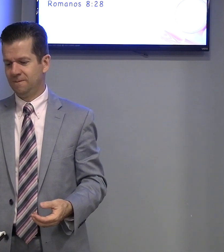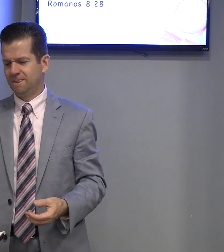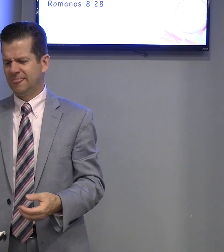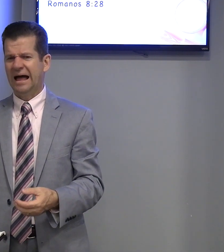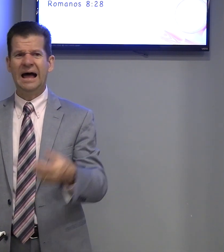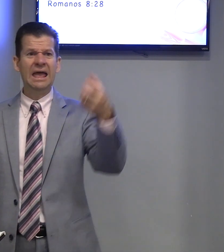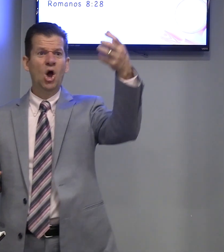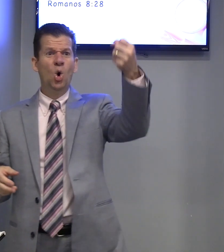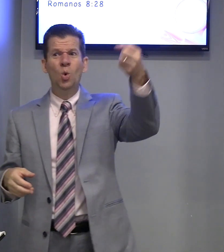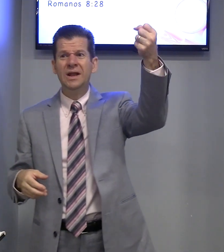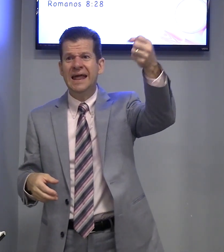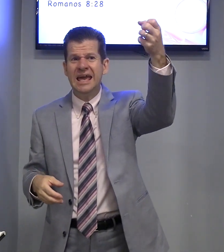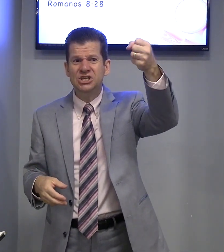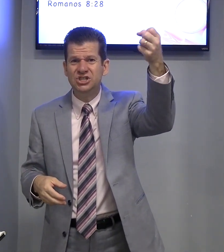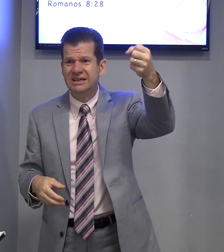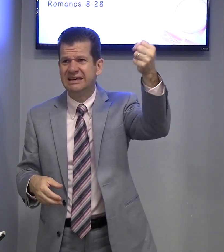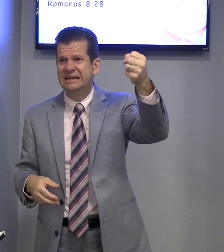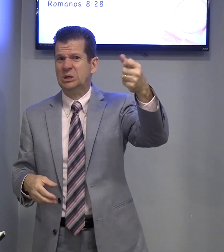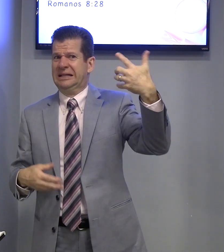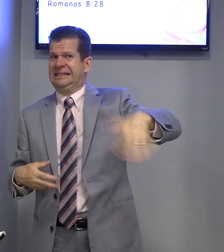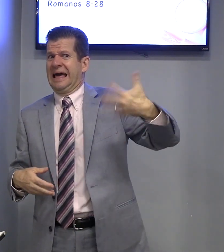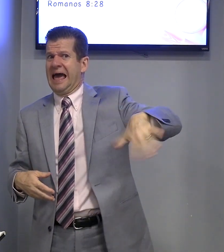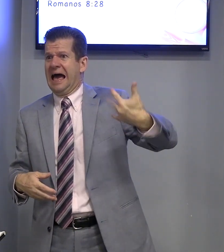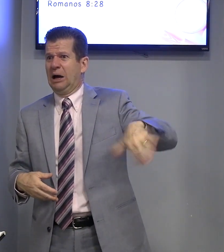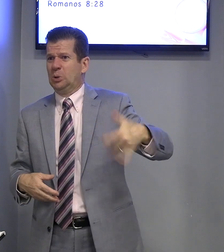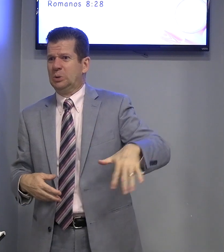Ai, o leite está caro.